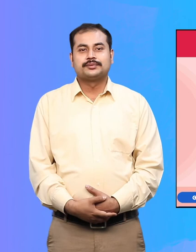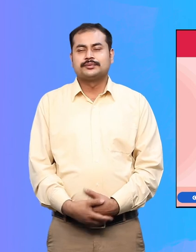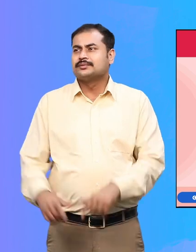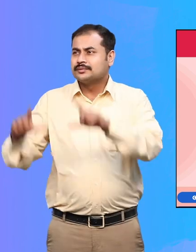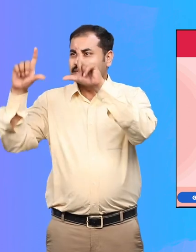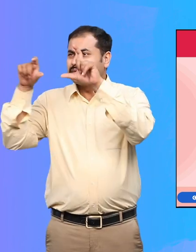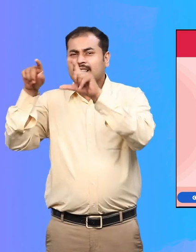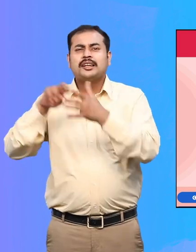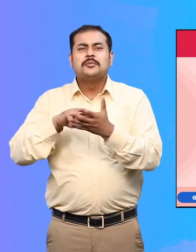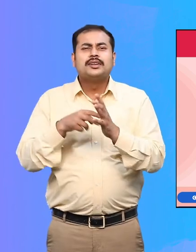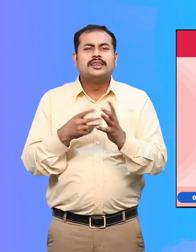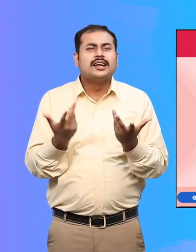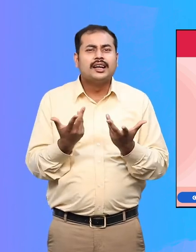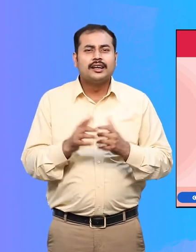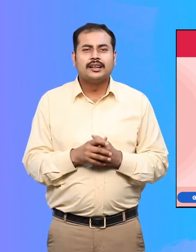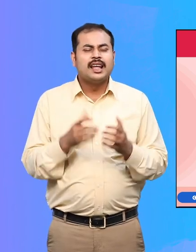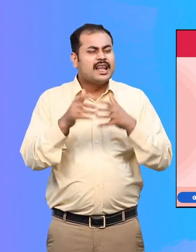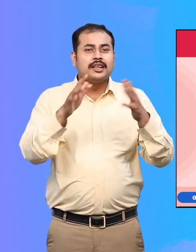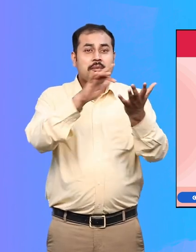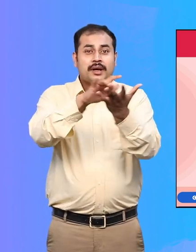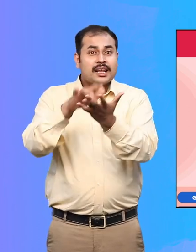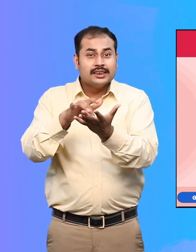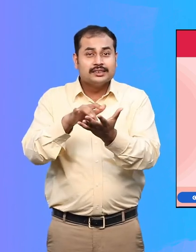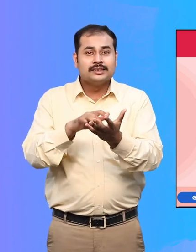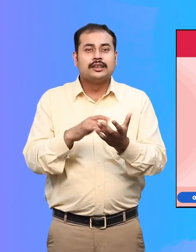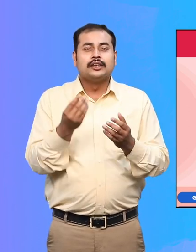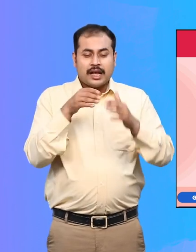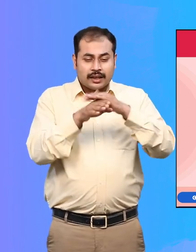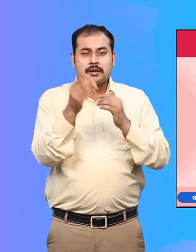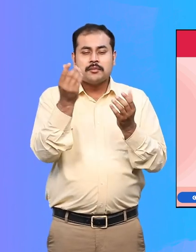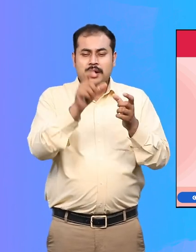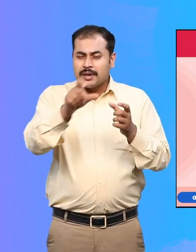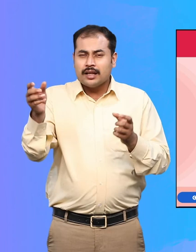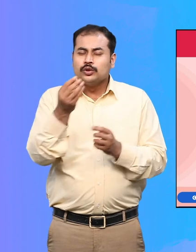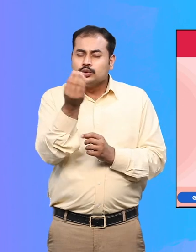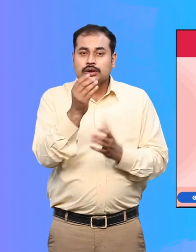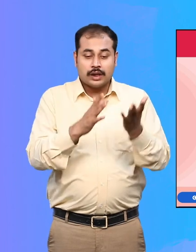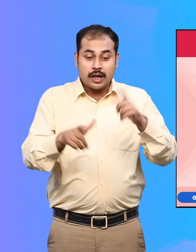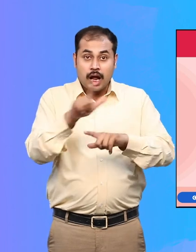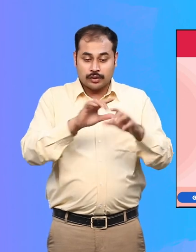यह चिन दर्शाता है कि भवन में मौजूद चन वेक्तियों को Sign Language की समझ है